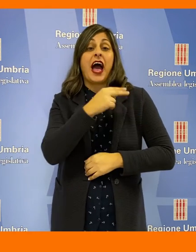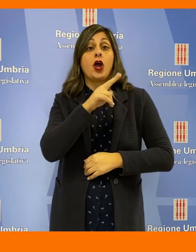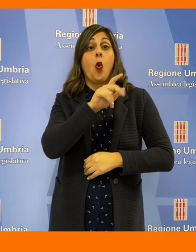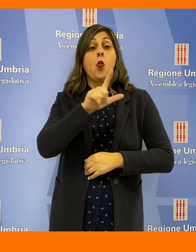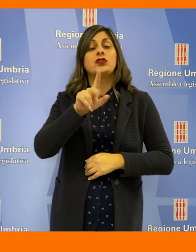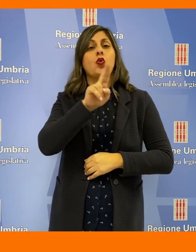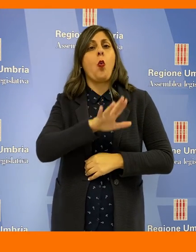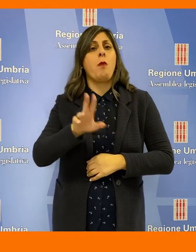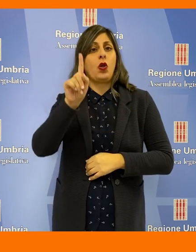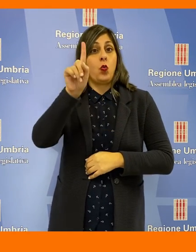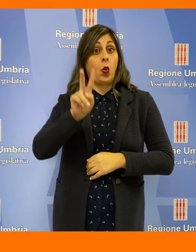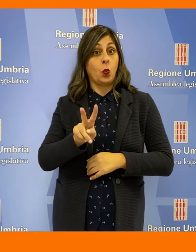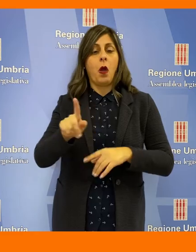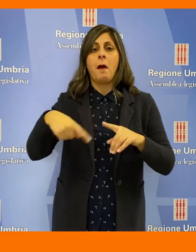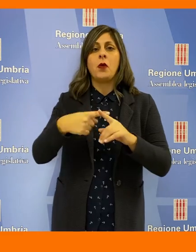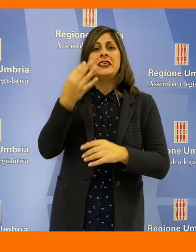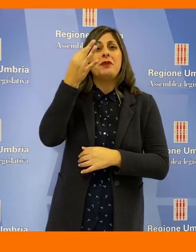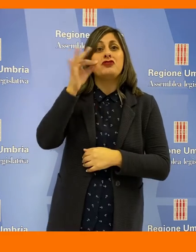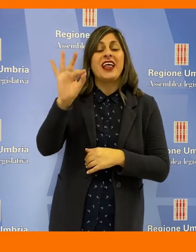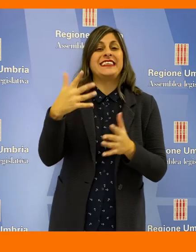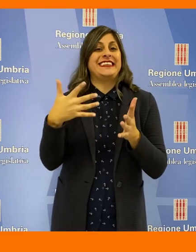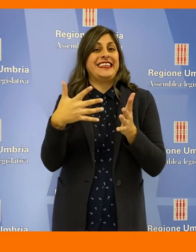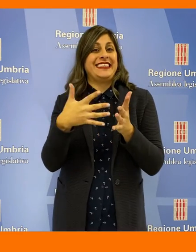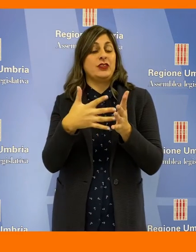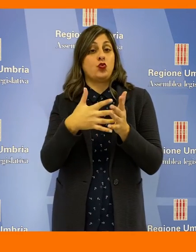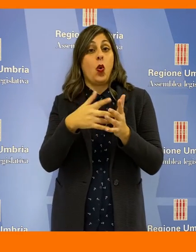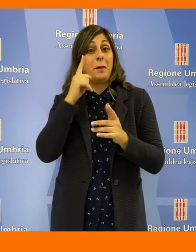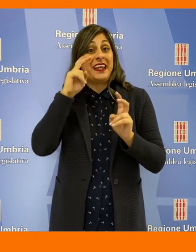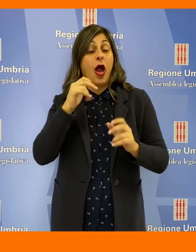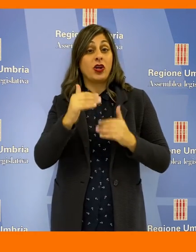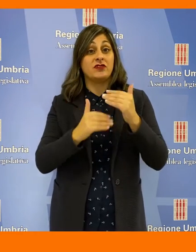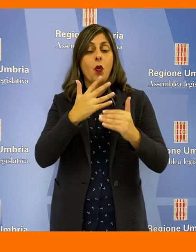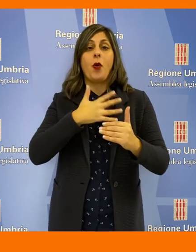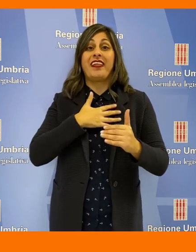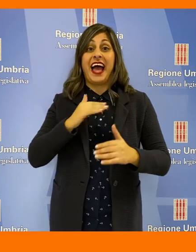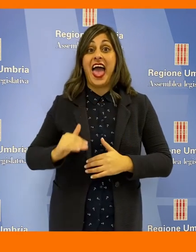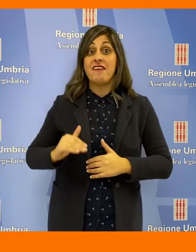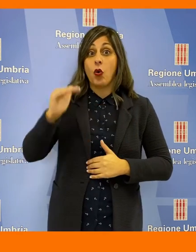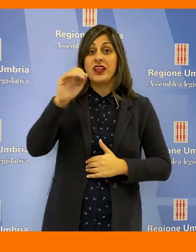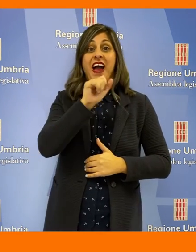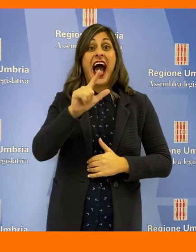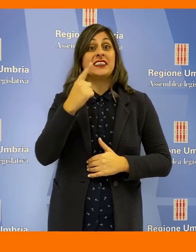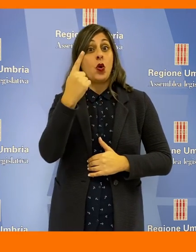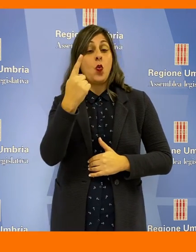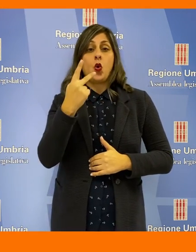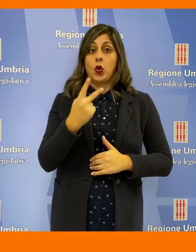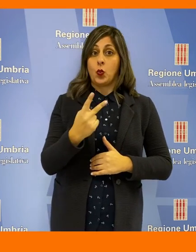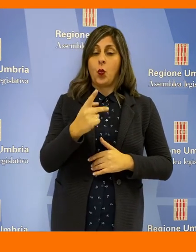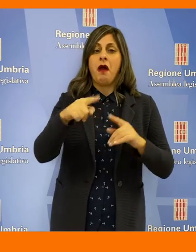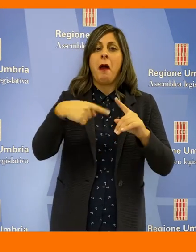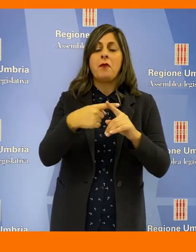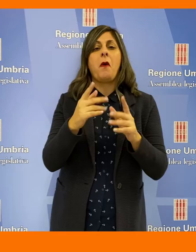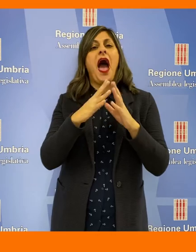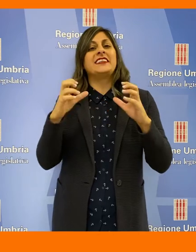USL Umbre, gli specialisti in materia di disturbi del neurosviluppo e dell'età evolutiva dell'ASL 1 e dell'ASL 2 e dell'azienda